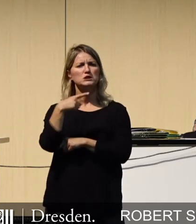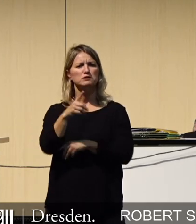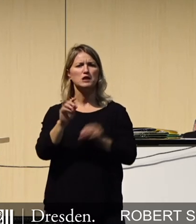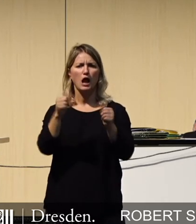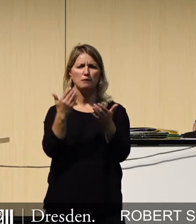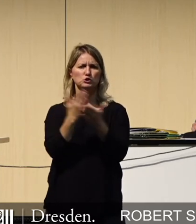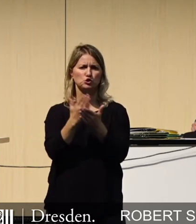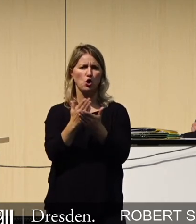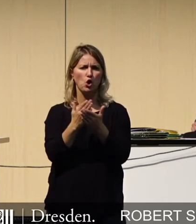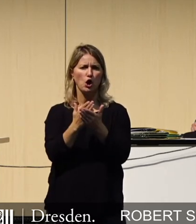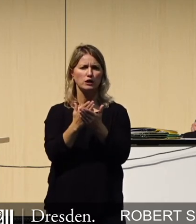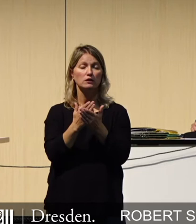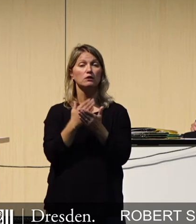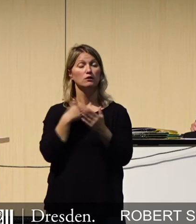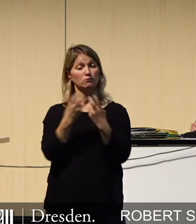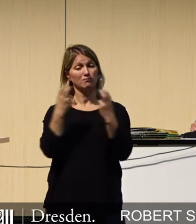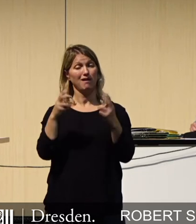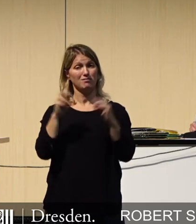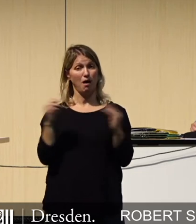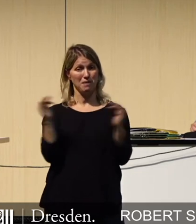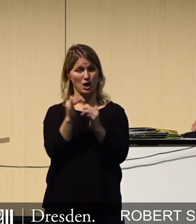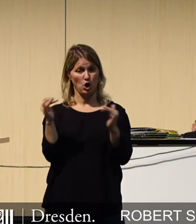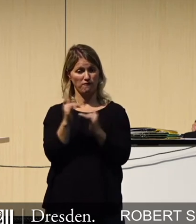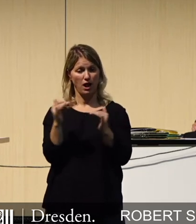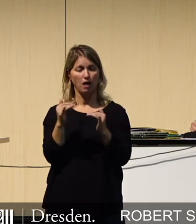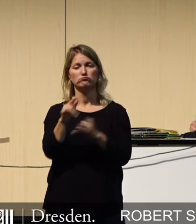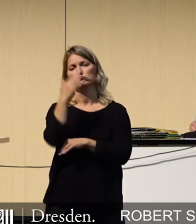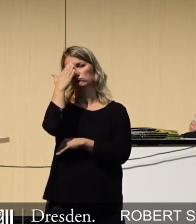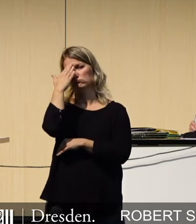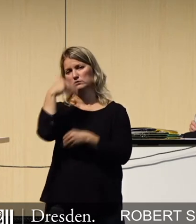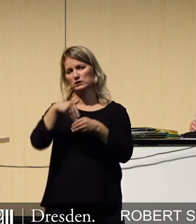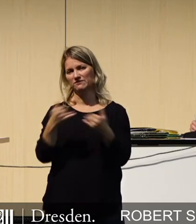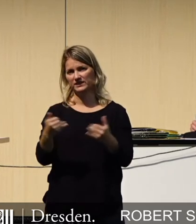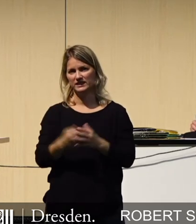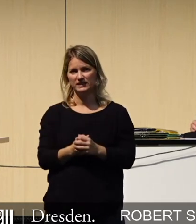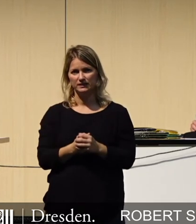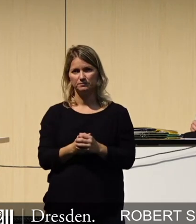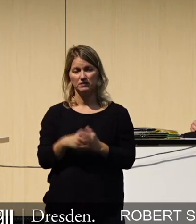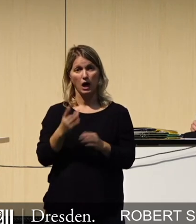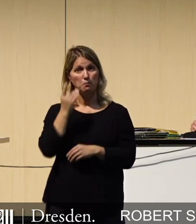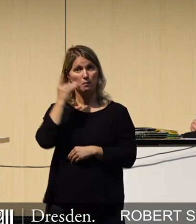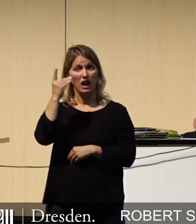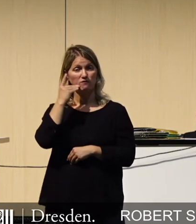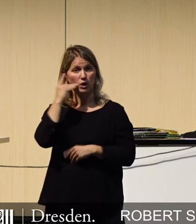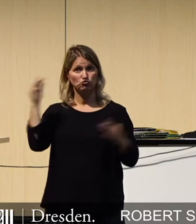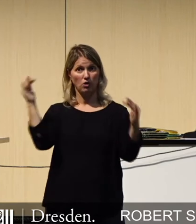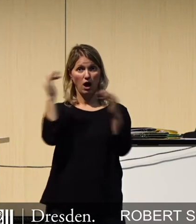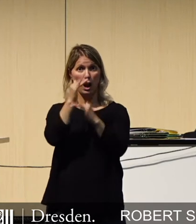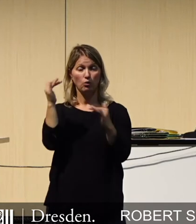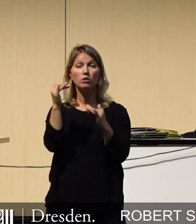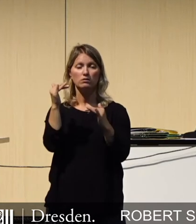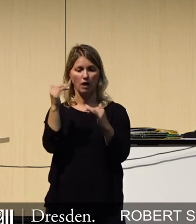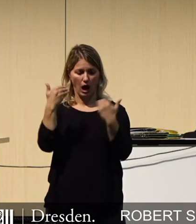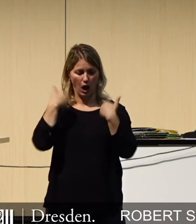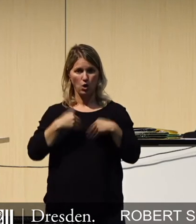der oder die einen Mikrowellenofen verwendet hat. Und ja, Mobilfunkstrahlung erwärmt auch menschliches Gewebe.